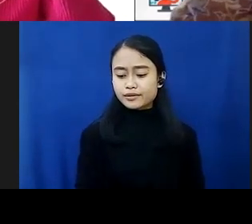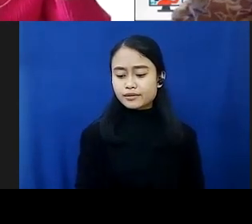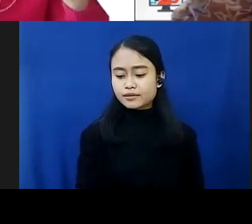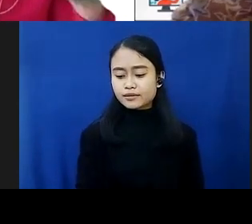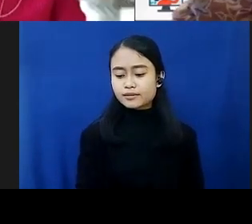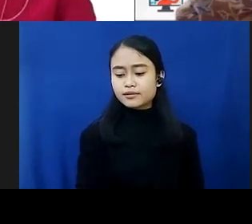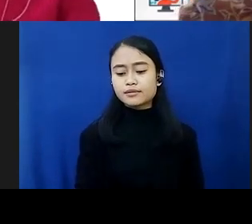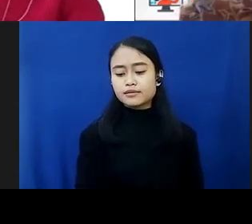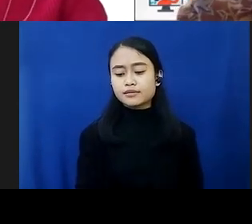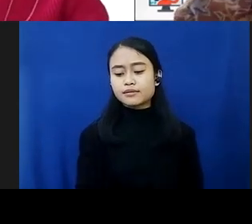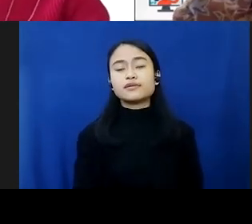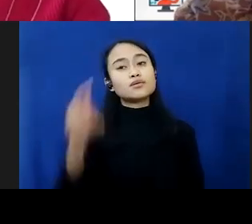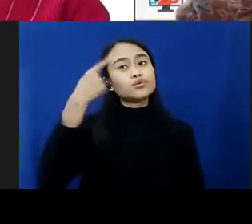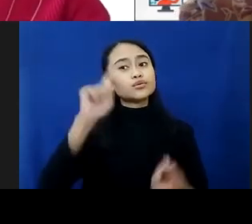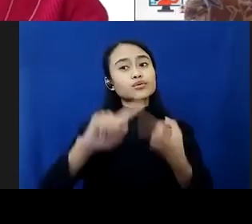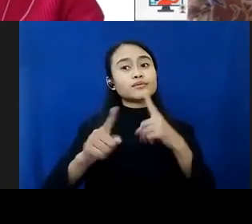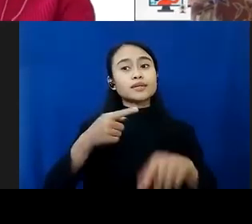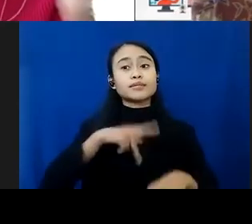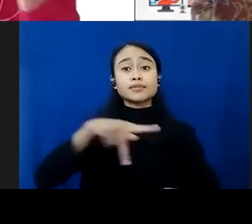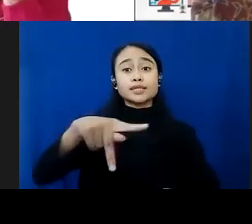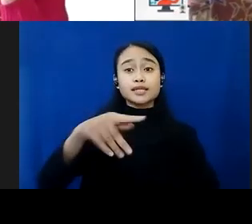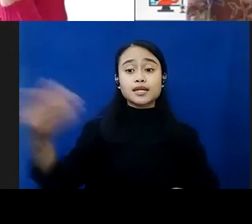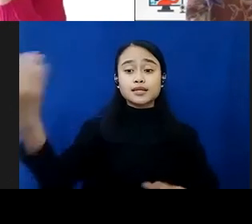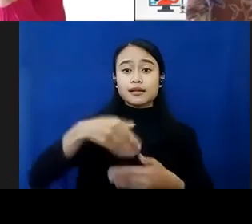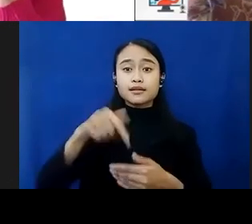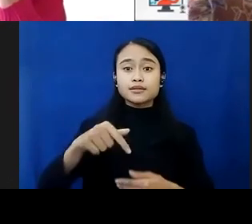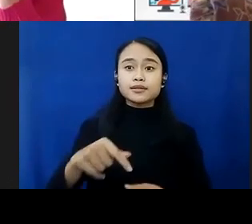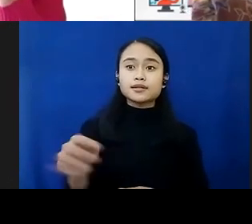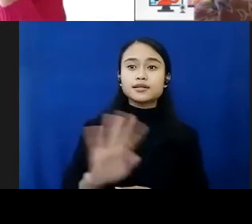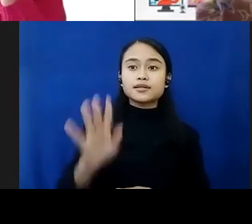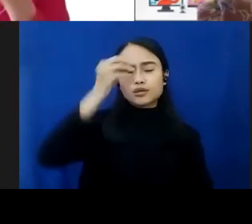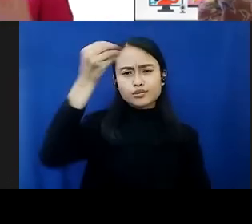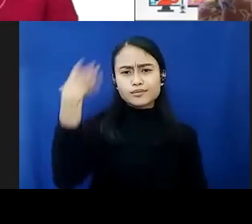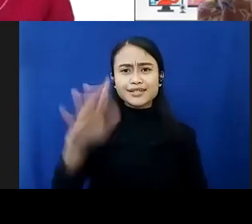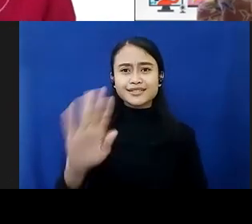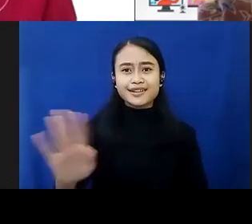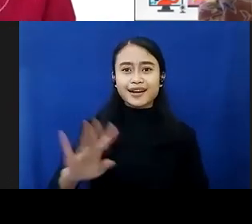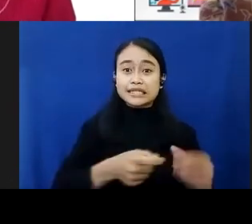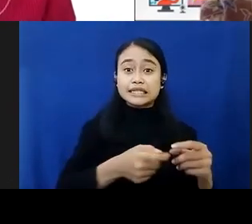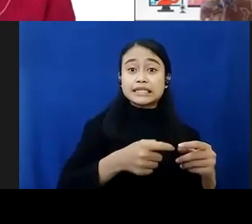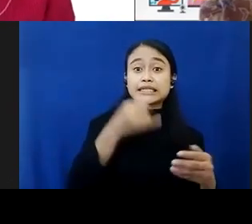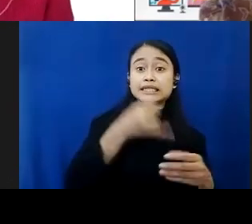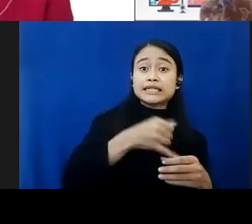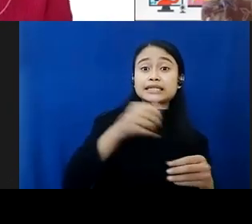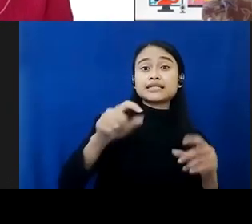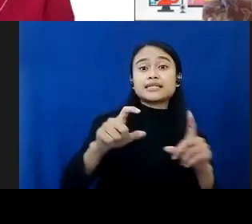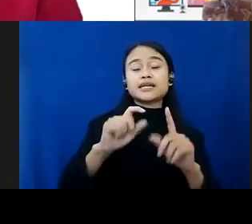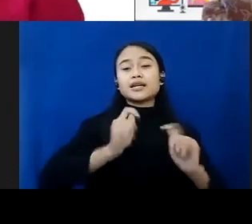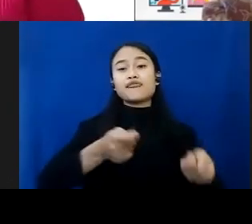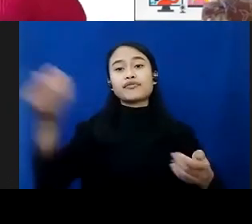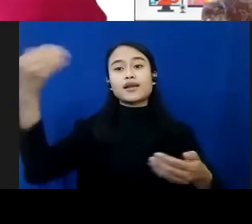-teman peserta yang sudah hadir disini untuk tidak lupa mengisi daftar hadir dan form umpan balik yang sudah